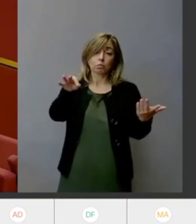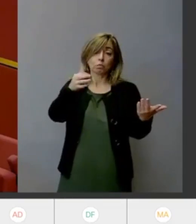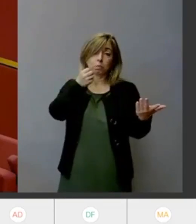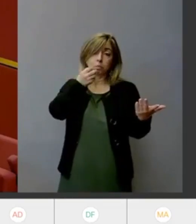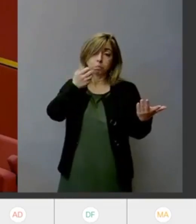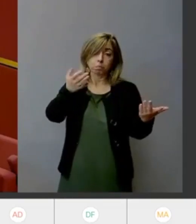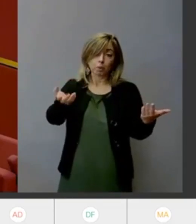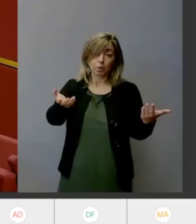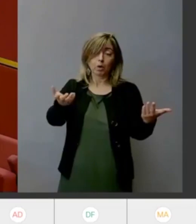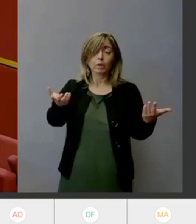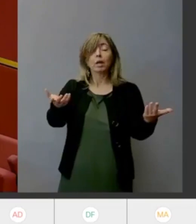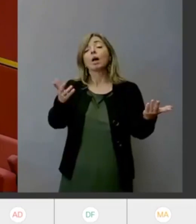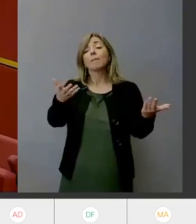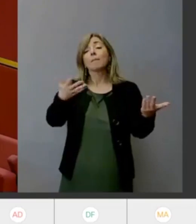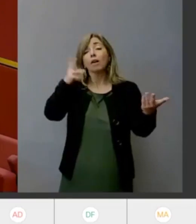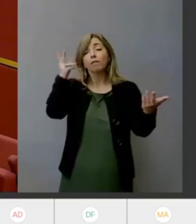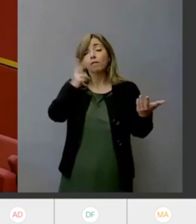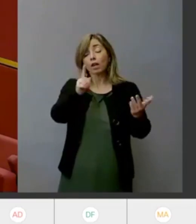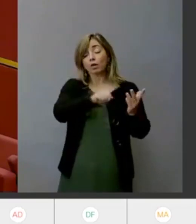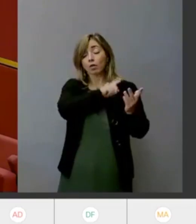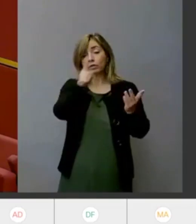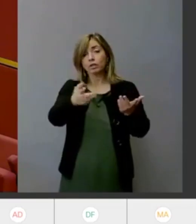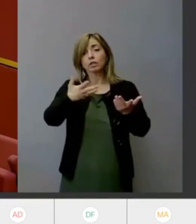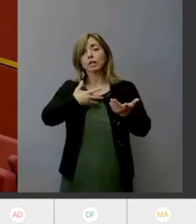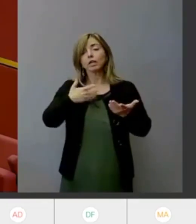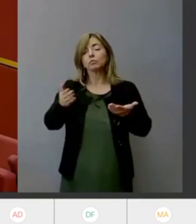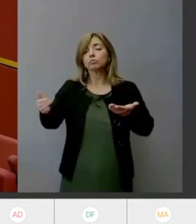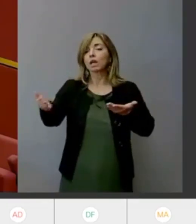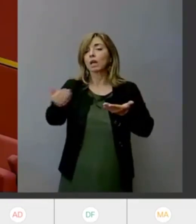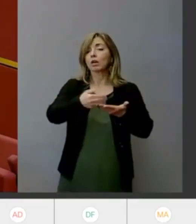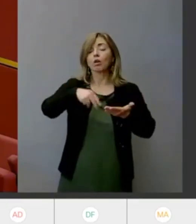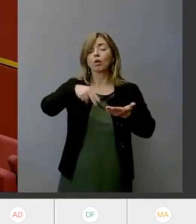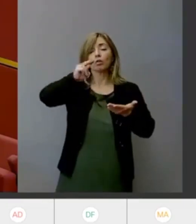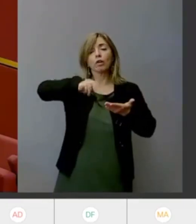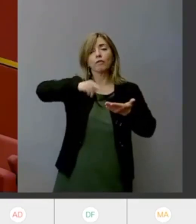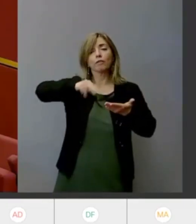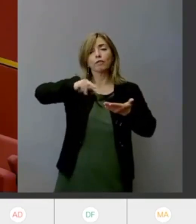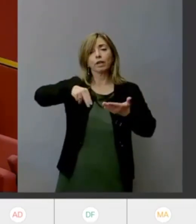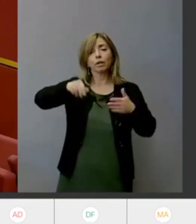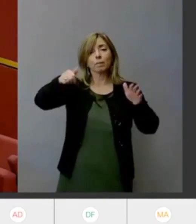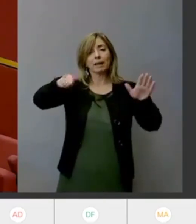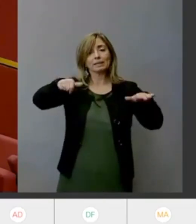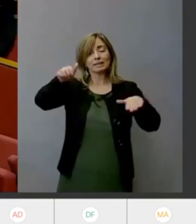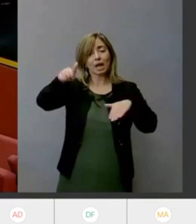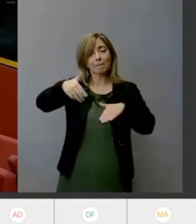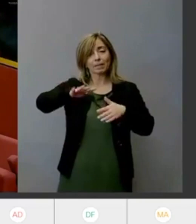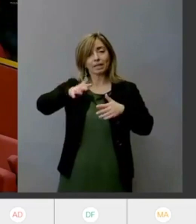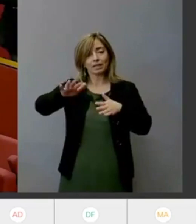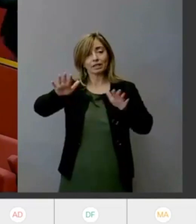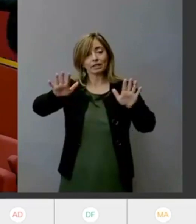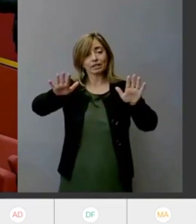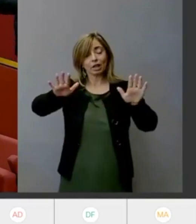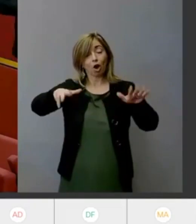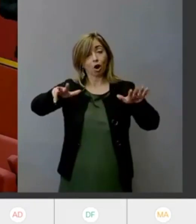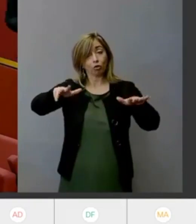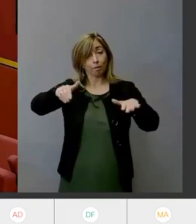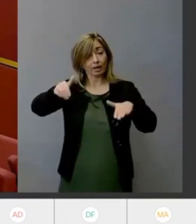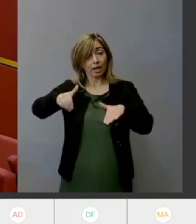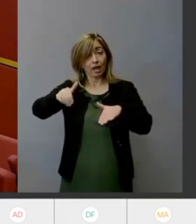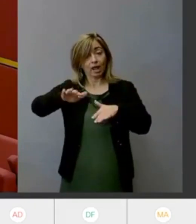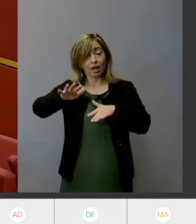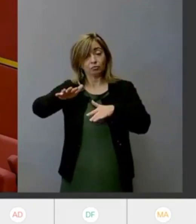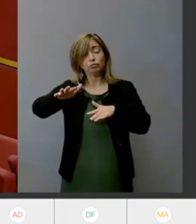pochi giorni, dalle mail mandate all'amministrazione, dalla mobilitazione cittadina, è evidente che la città vuole che la biblioteca viva